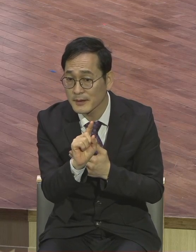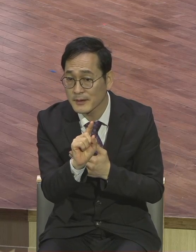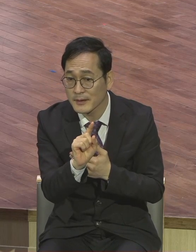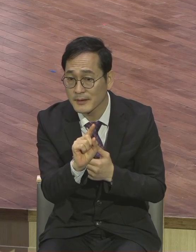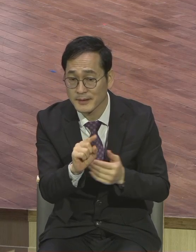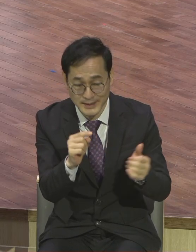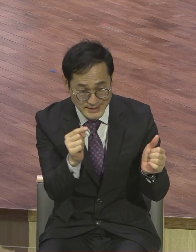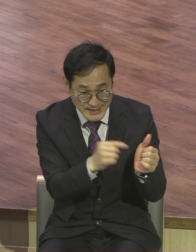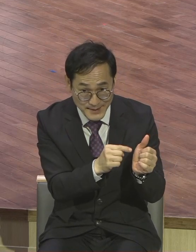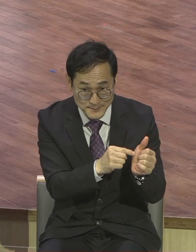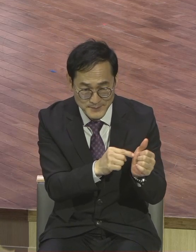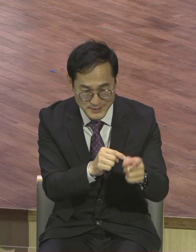살아난다.